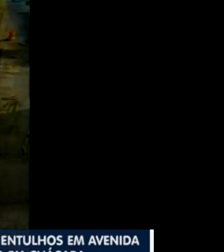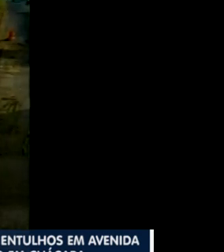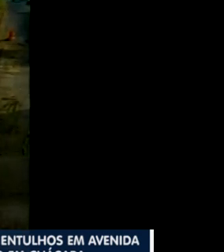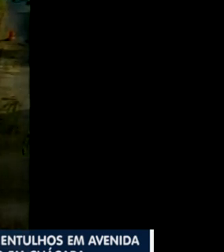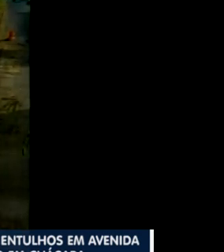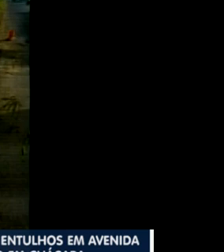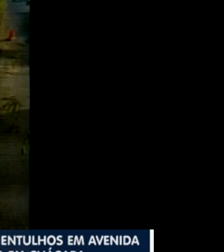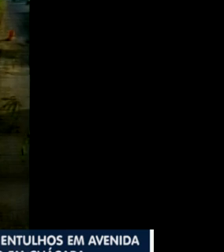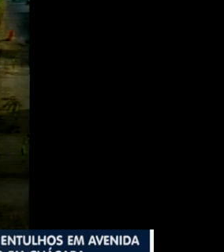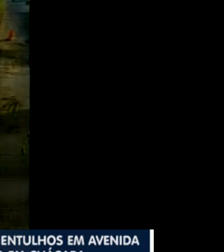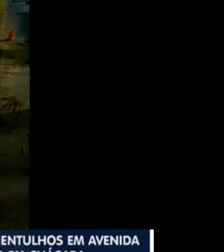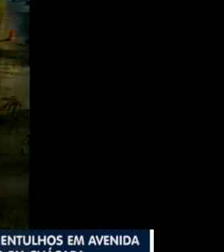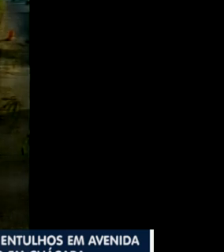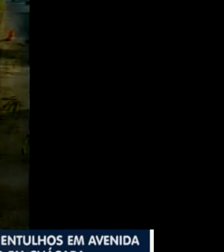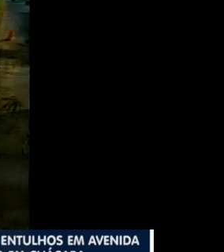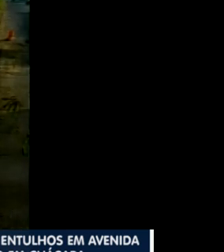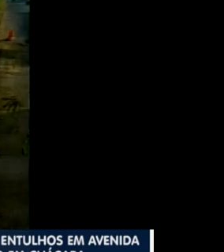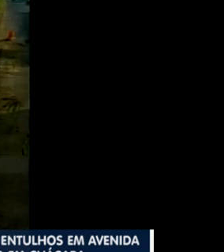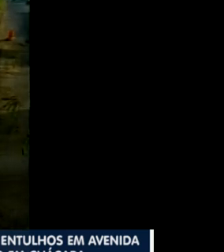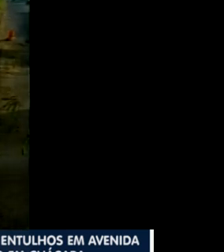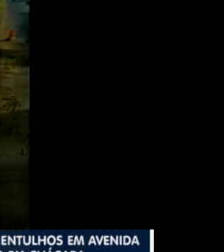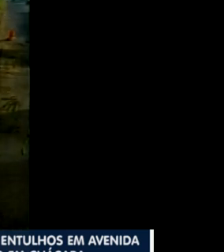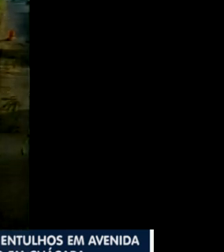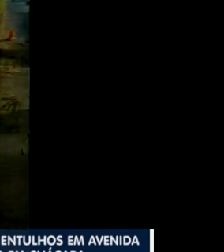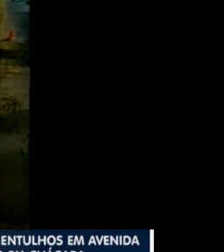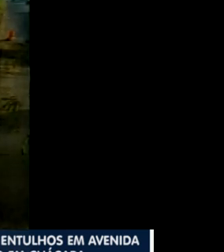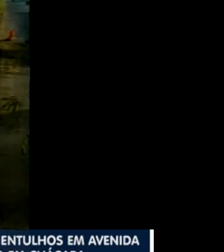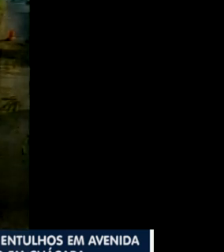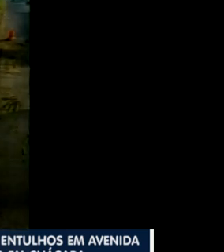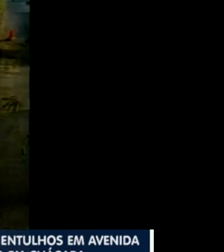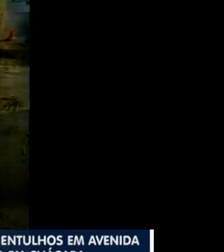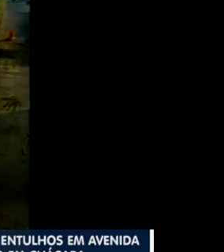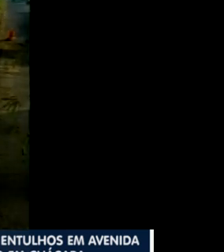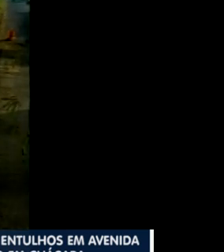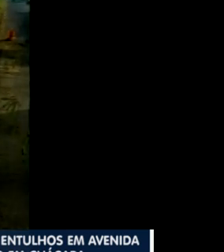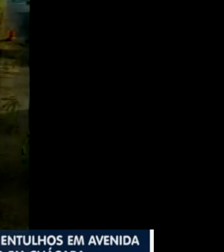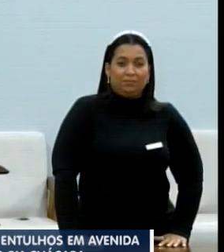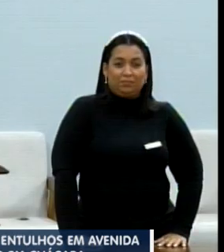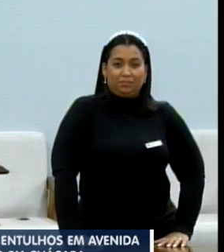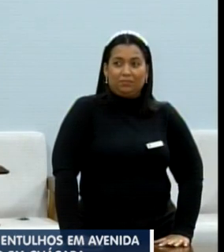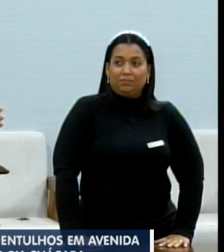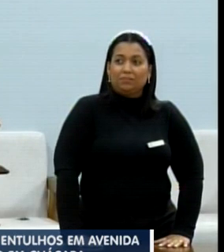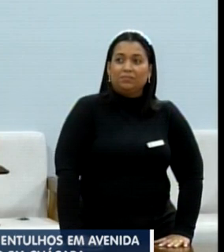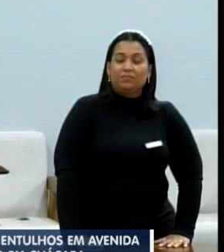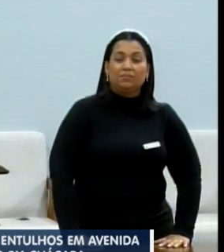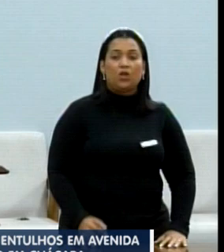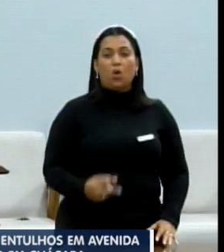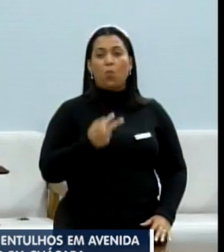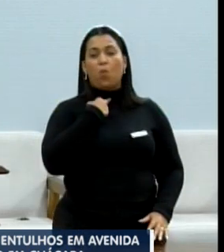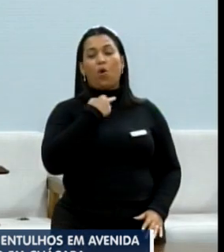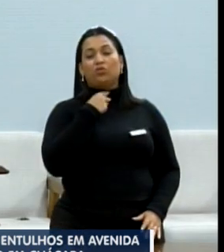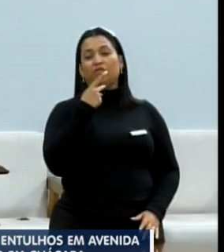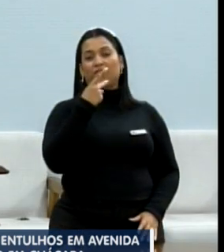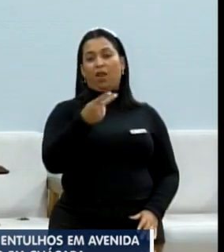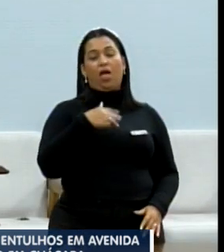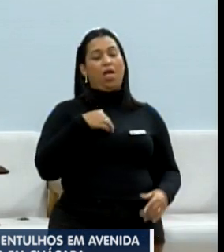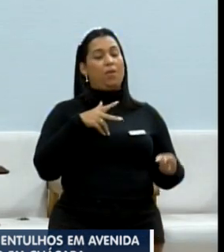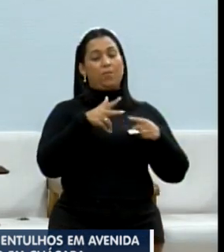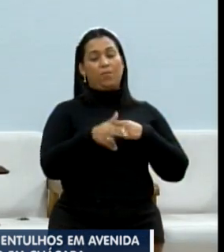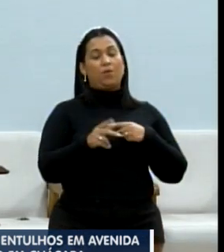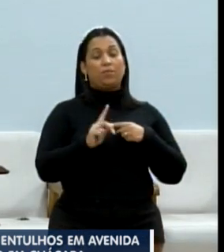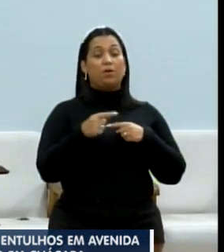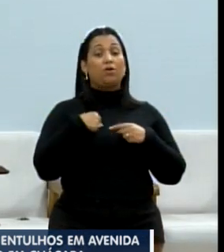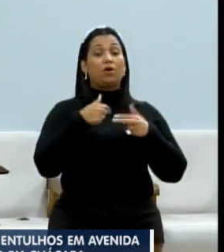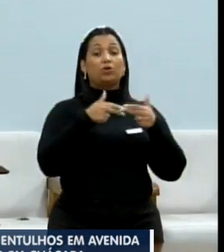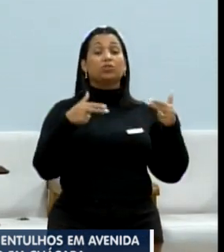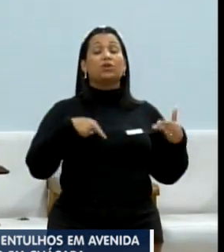que manda, eu não posso falar aqui que eu estou proibido pela, proibido não, porque aqui eu falo aquilo